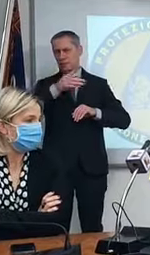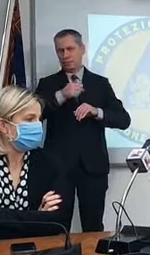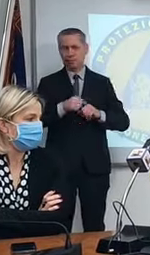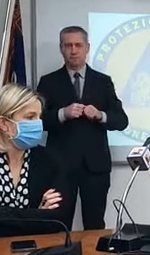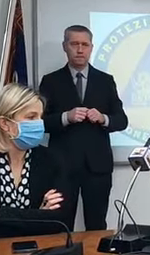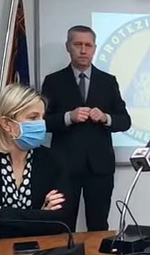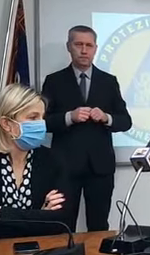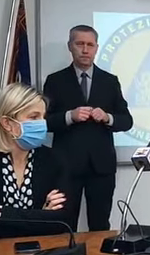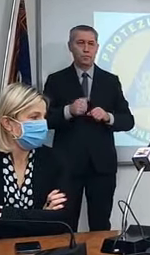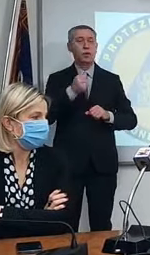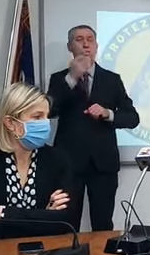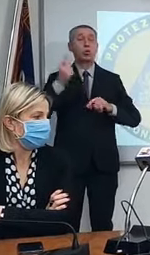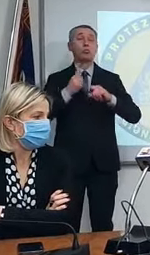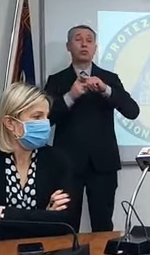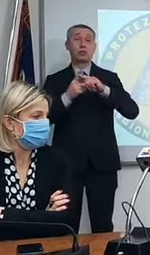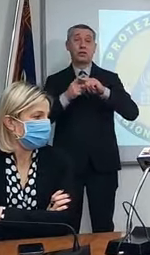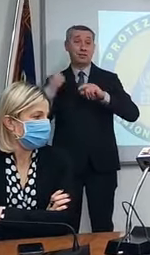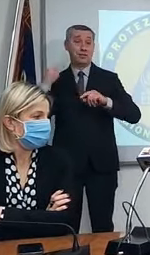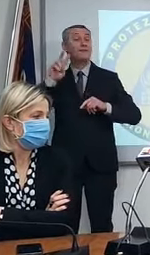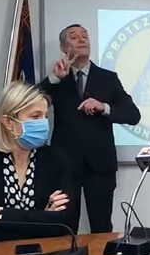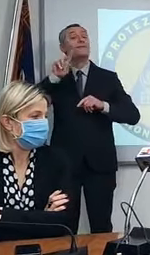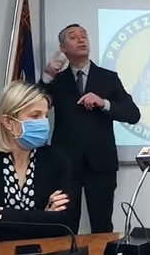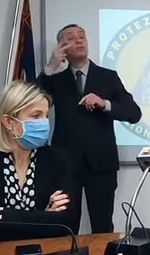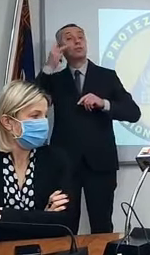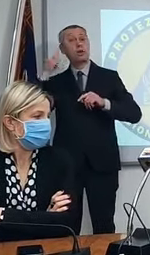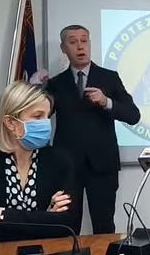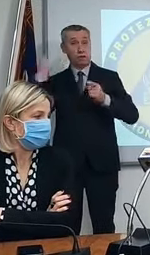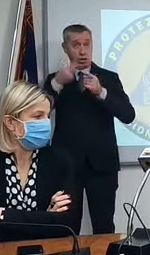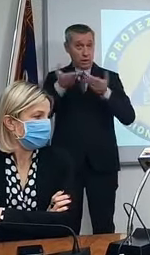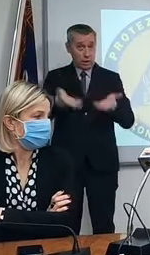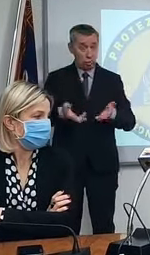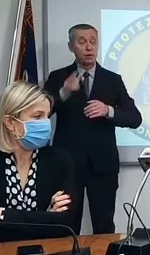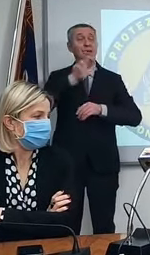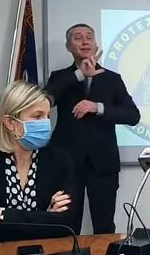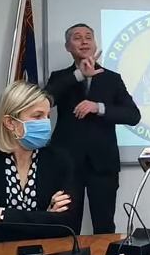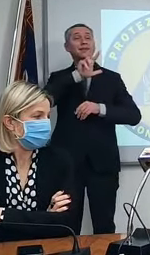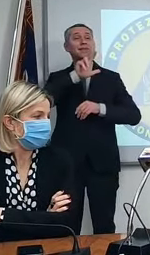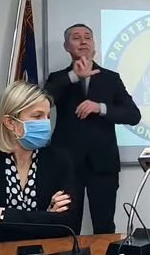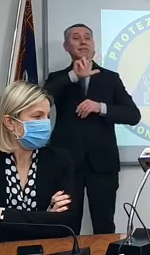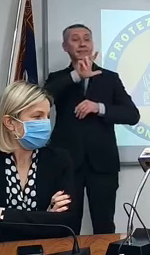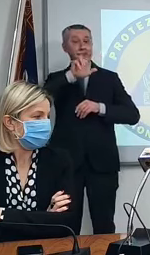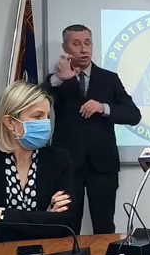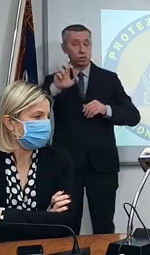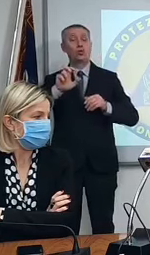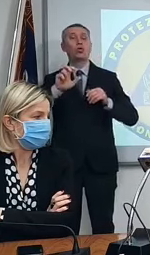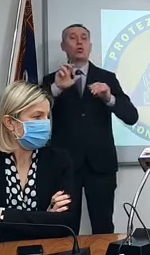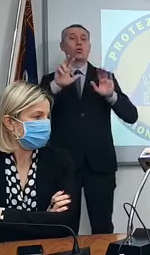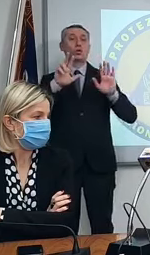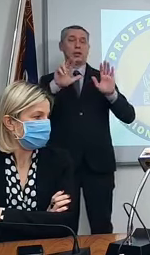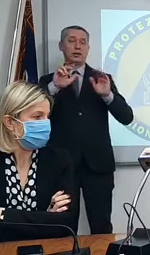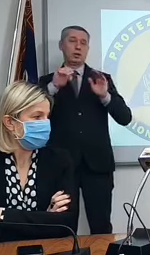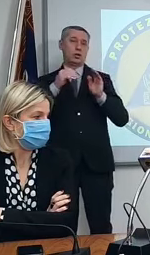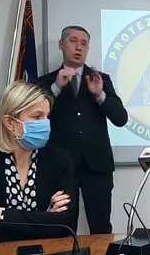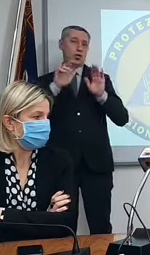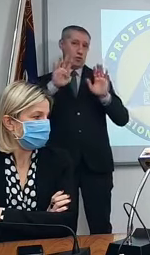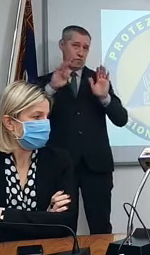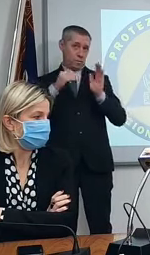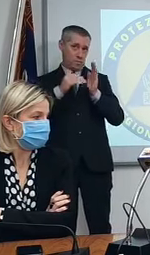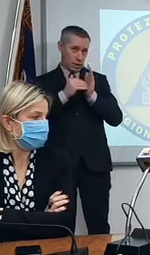Il numero di positivi dal 21 febbraio è 389.942.